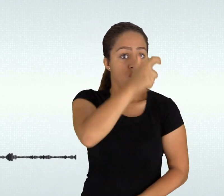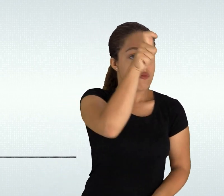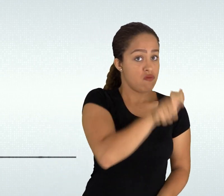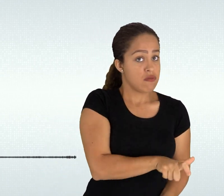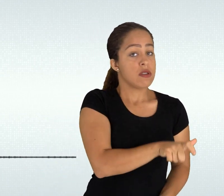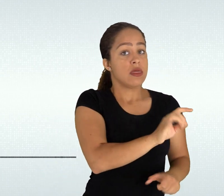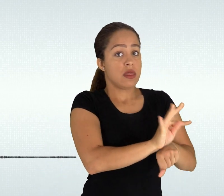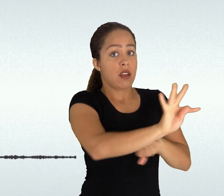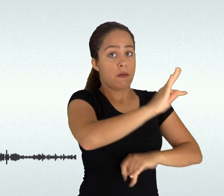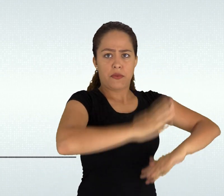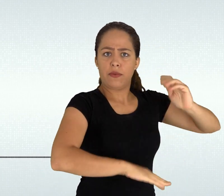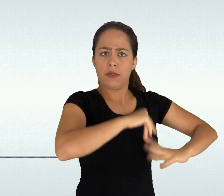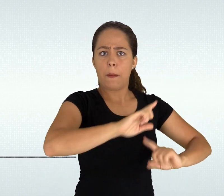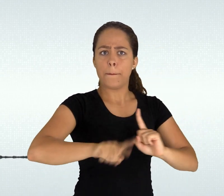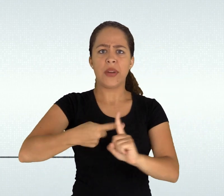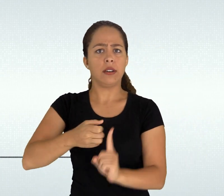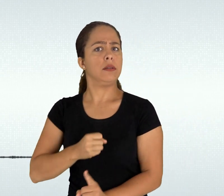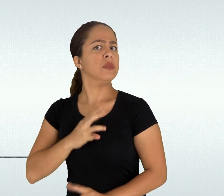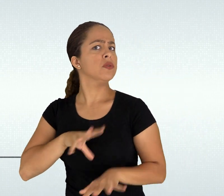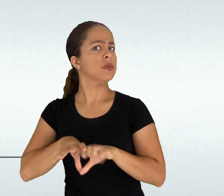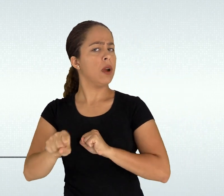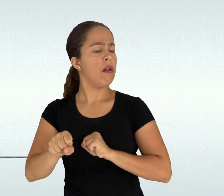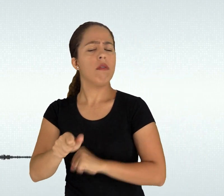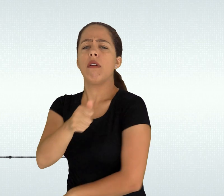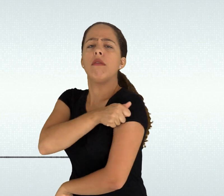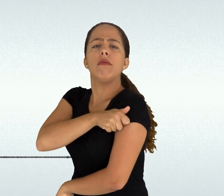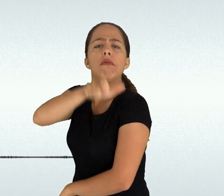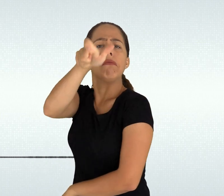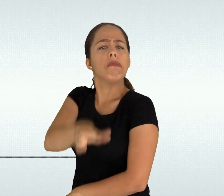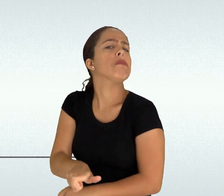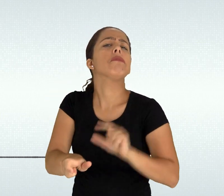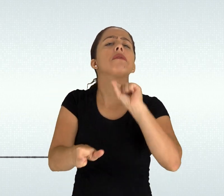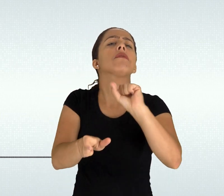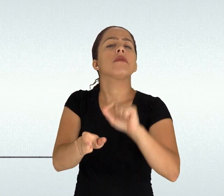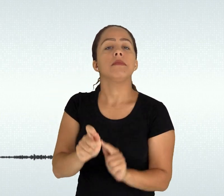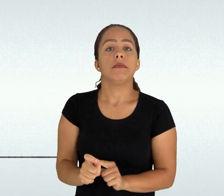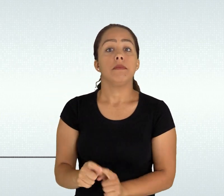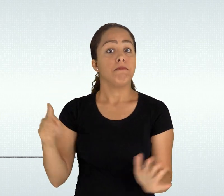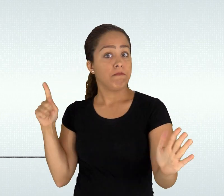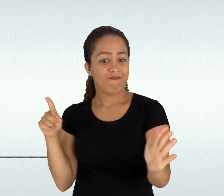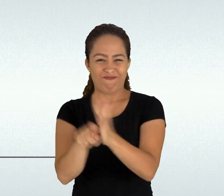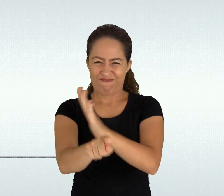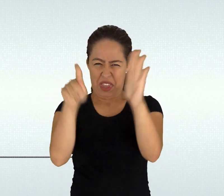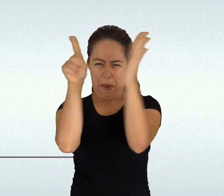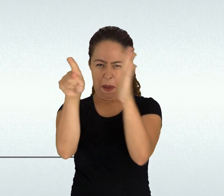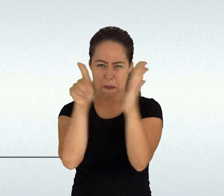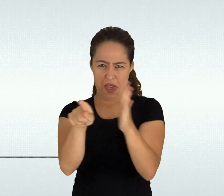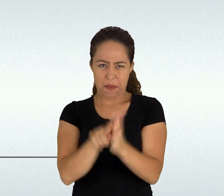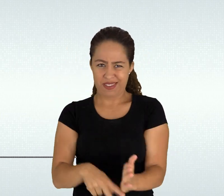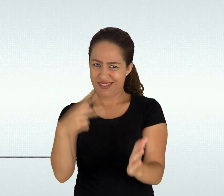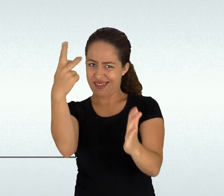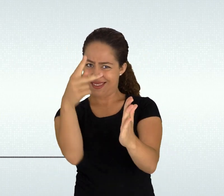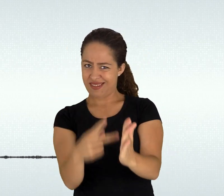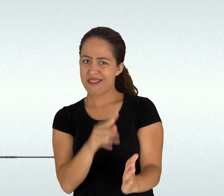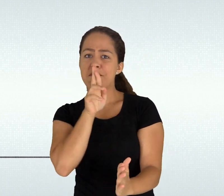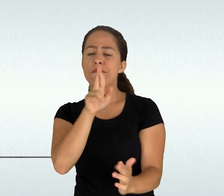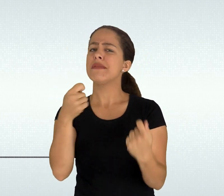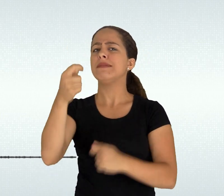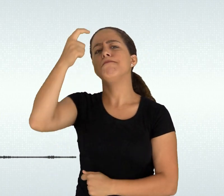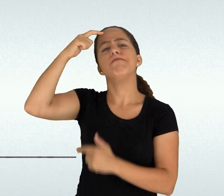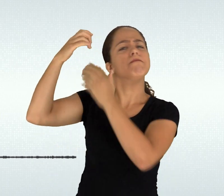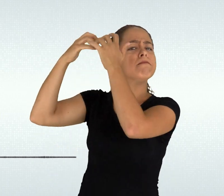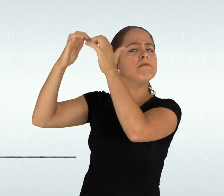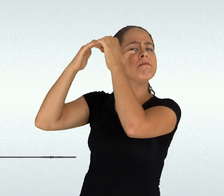tendo isso em mente o que então deve ser a educação profissional que